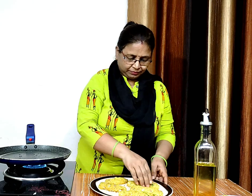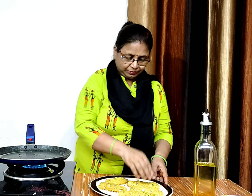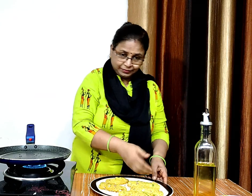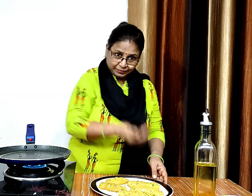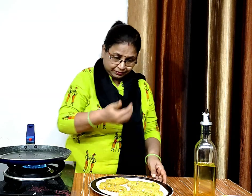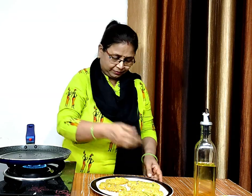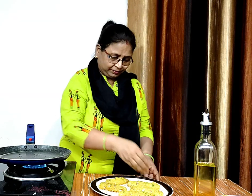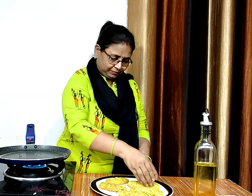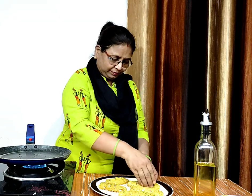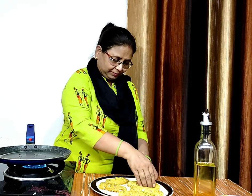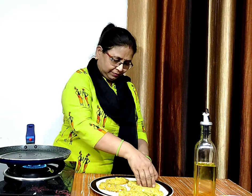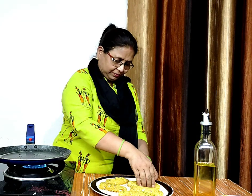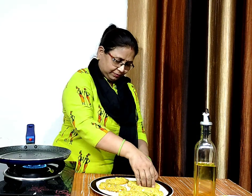अब टिक्की को सेक लेंगे